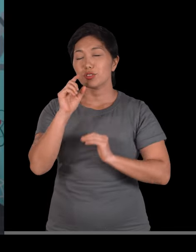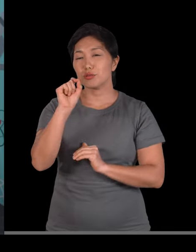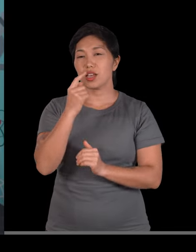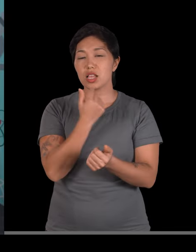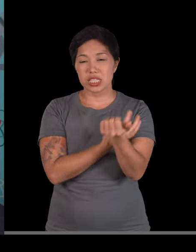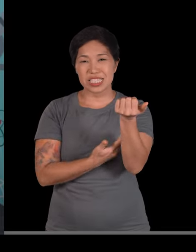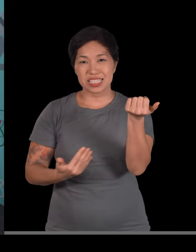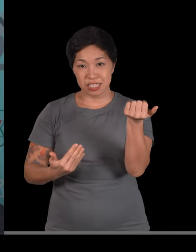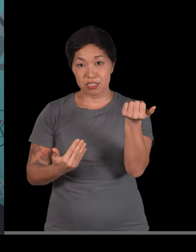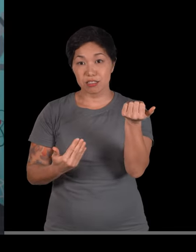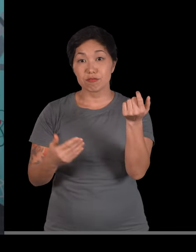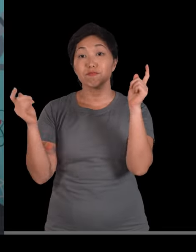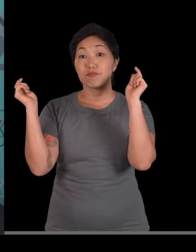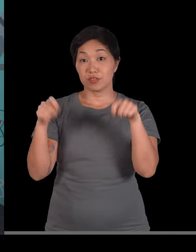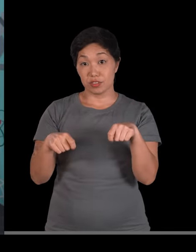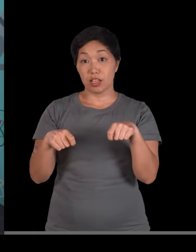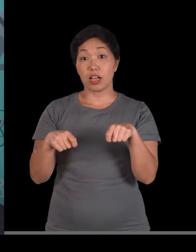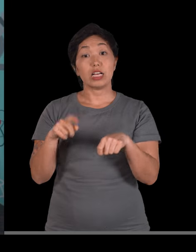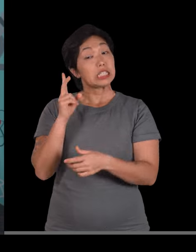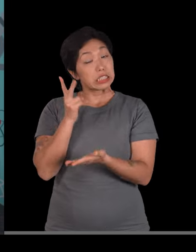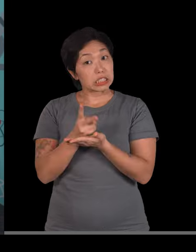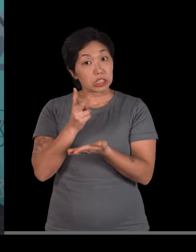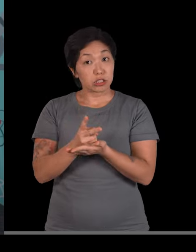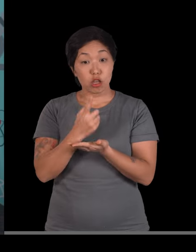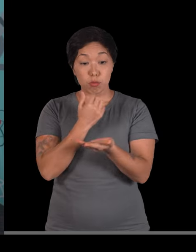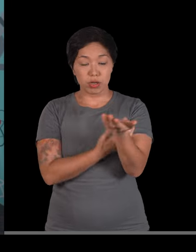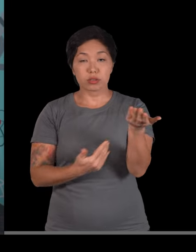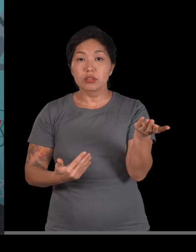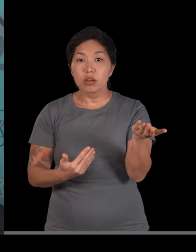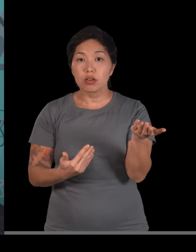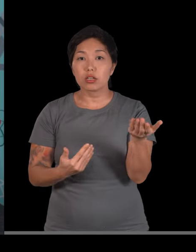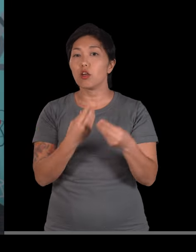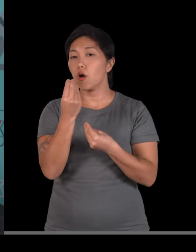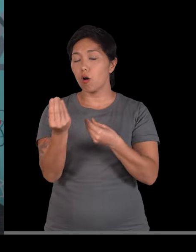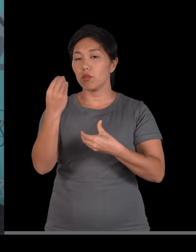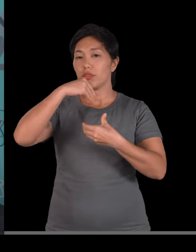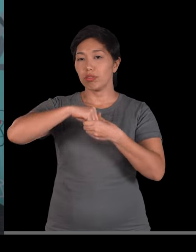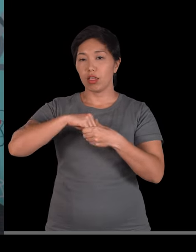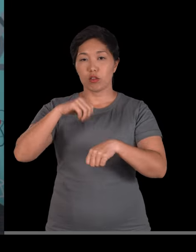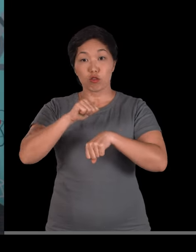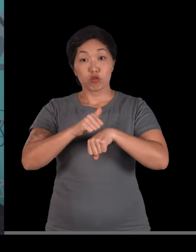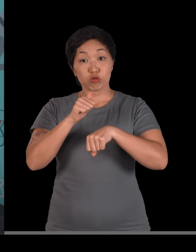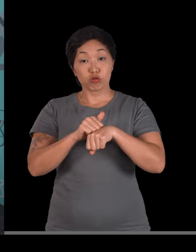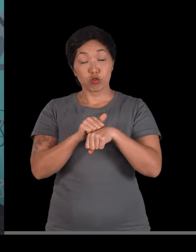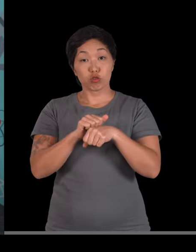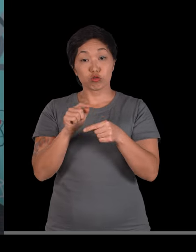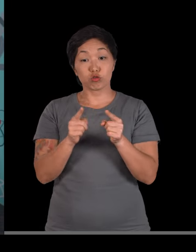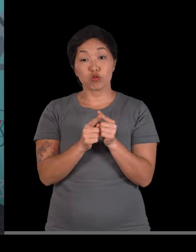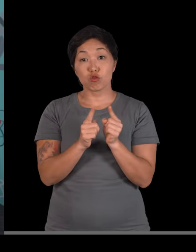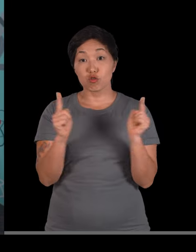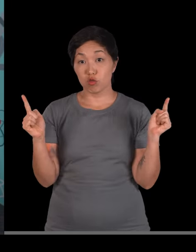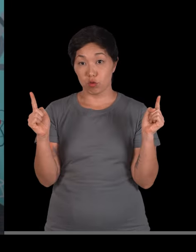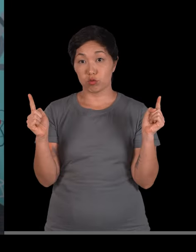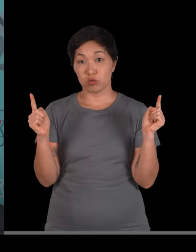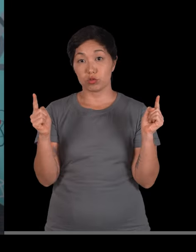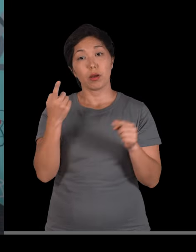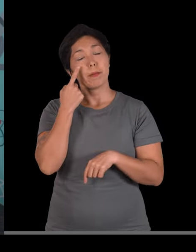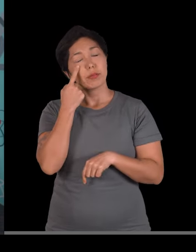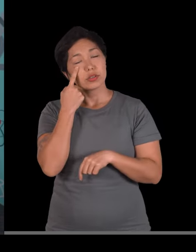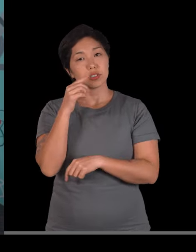sangue, ele é renovado, ele é produzido, as células sanguíneas são produzidas no interior dos ossos longos. Então, ossos como, por exemplo, aqui o fêmur,